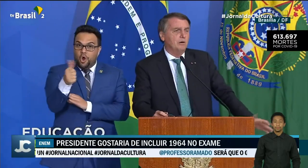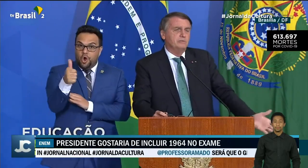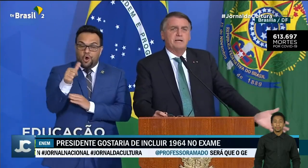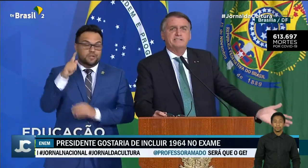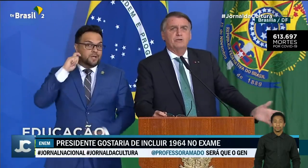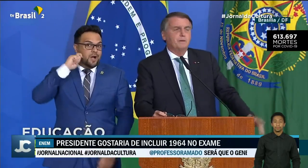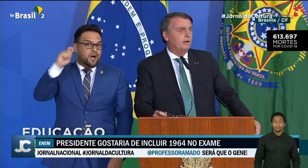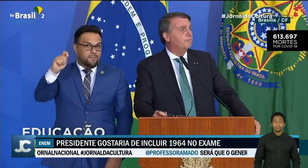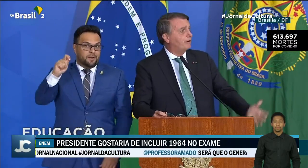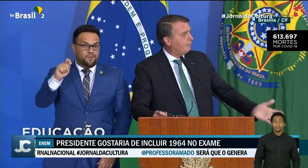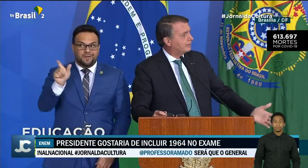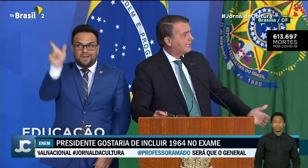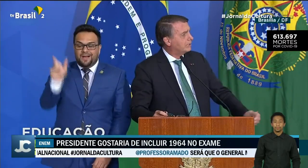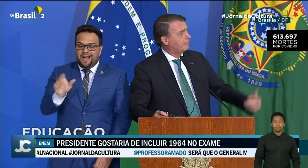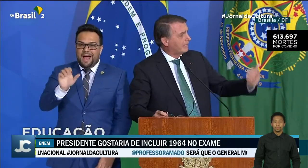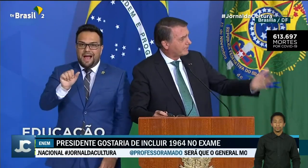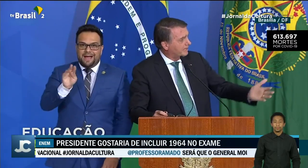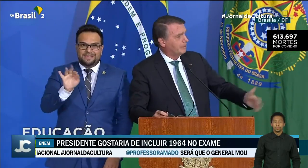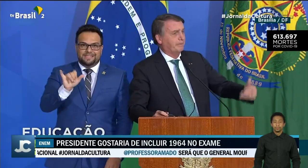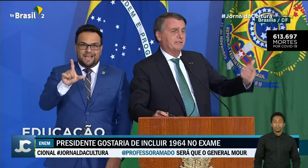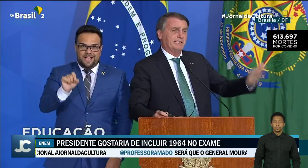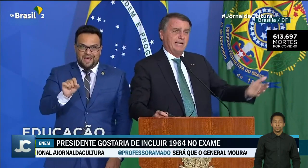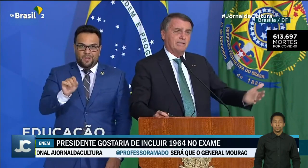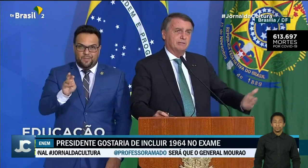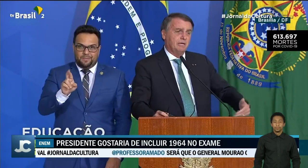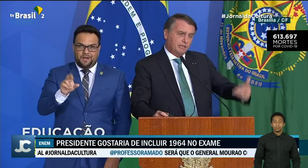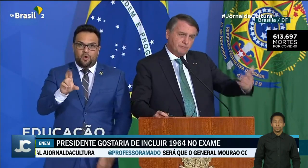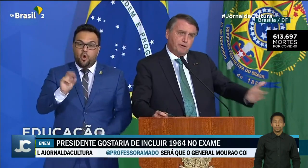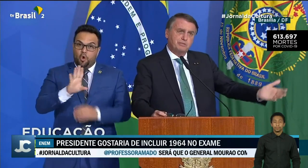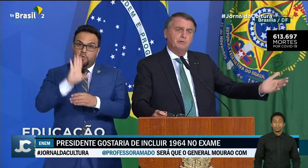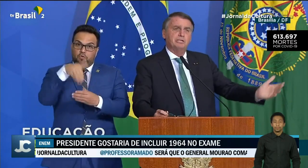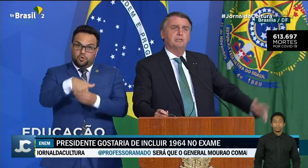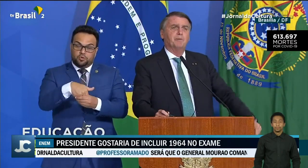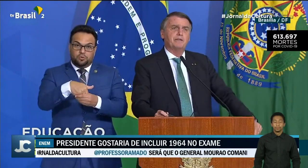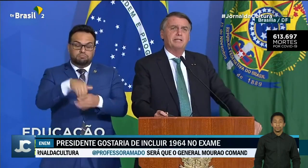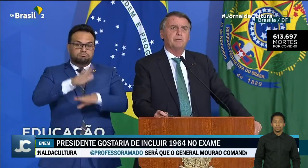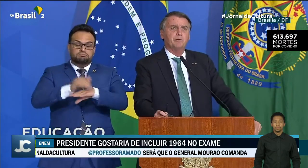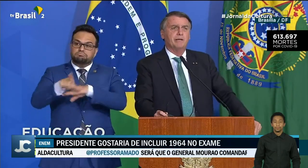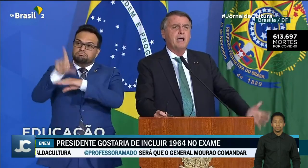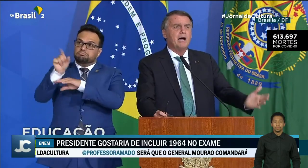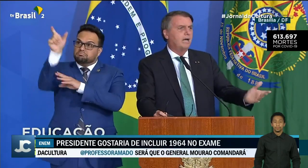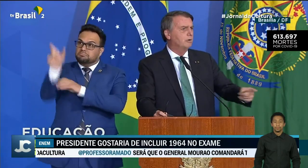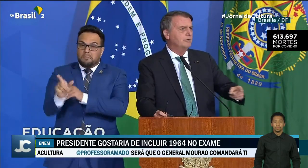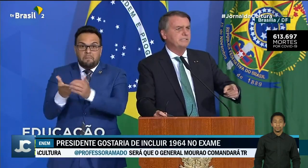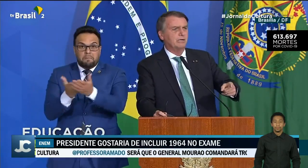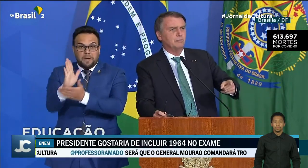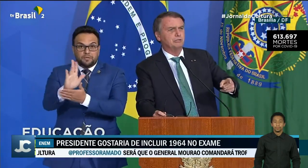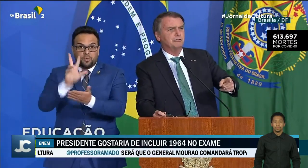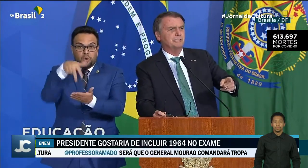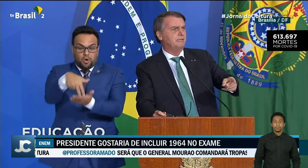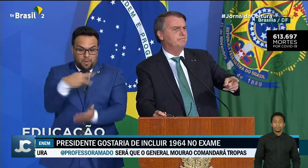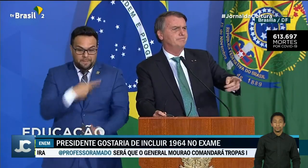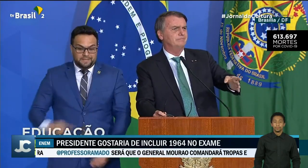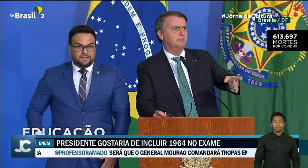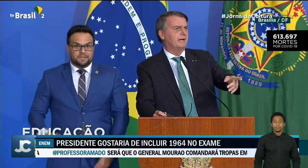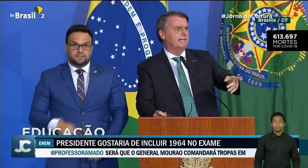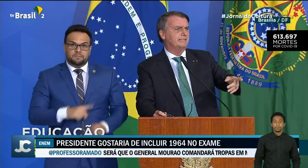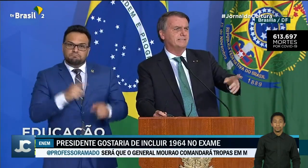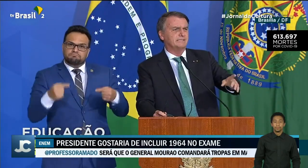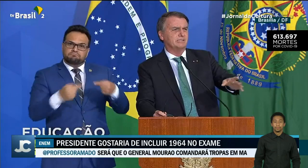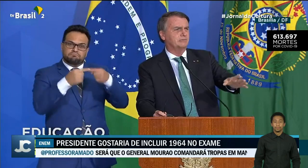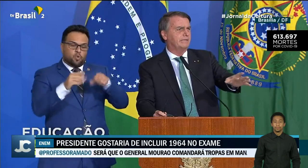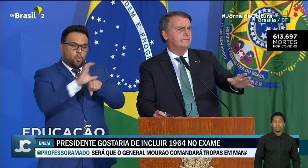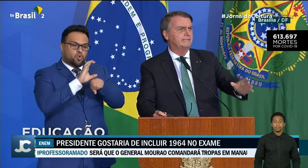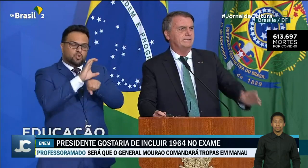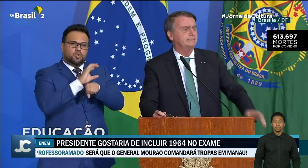de abril, onde o Castelo Branco foi votado pela Câmara e pelo Senado e foi escolhido o presidente da República. A luz da Constituição de